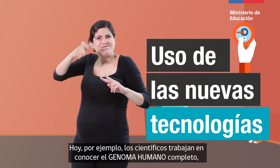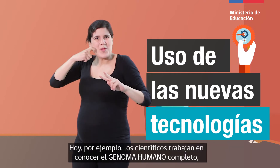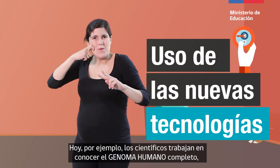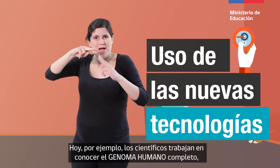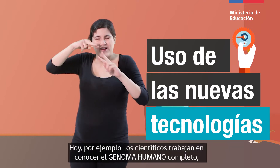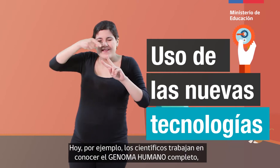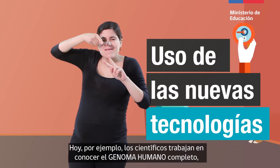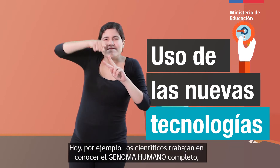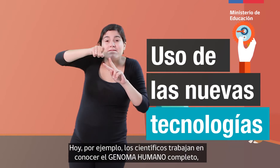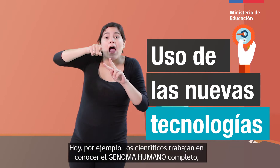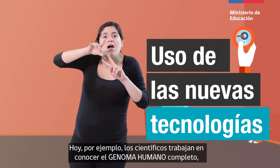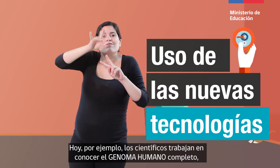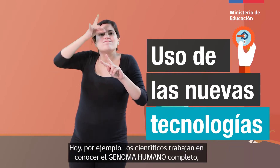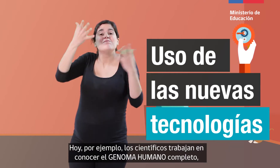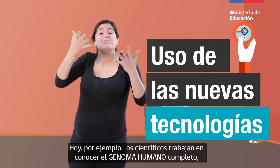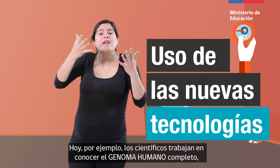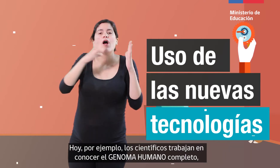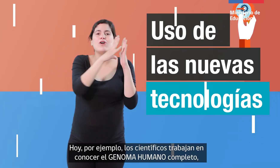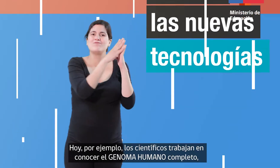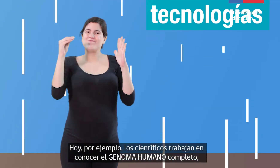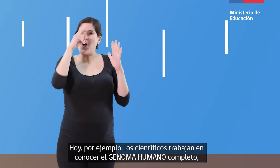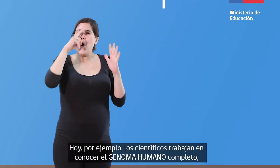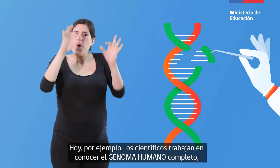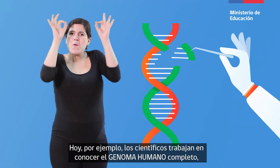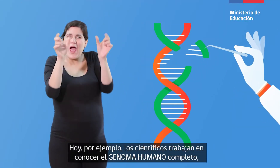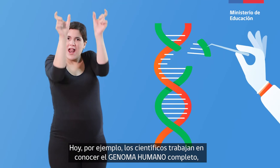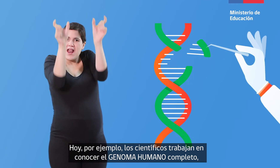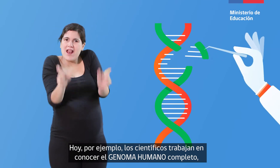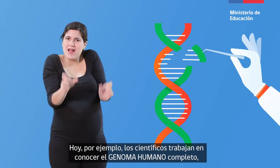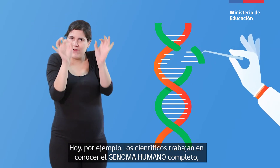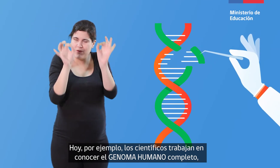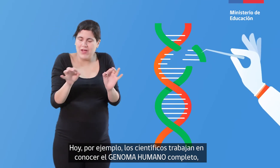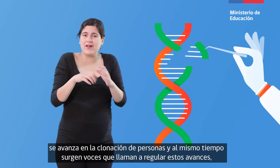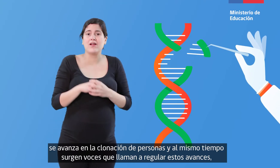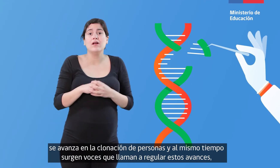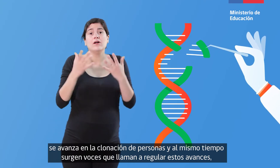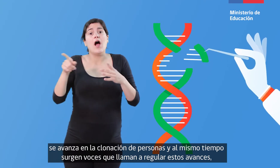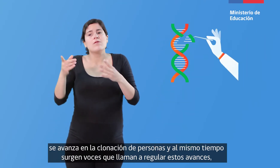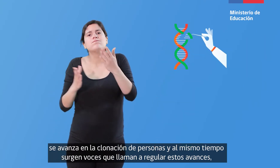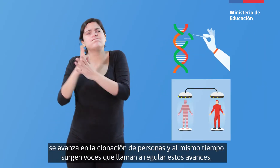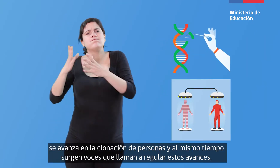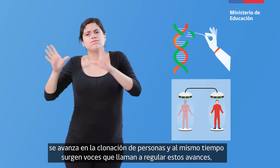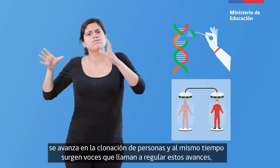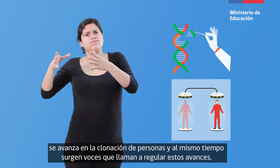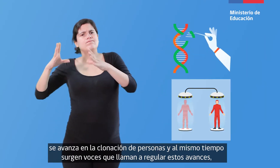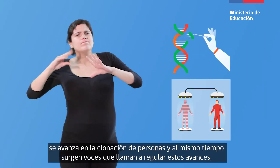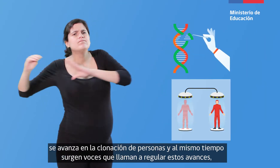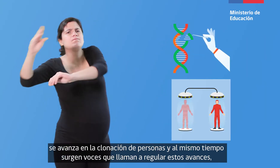por ejemplo, los científicos trabajan en conocer el genoma humano completo, se avanza en la clonación de personas y